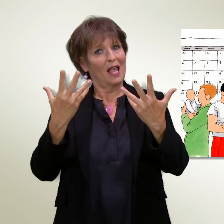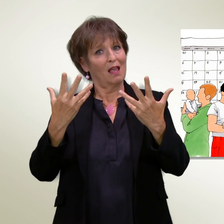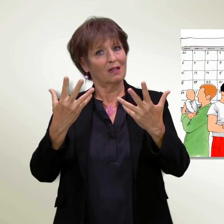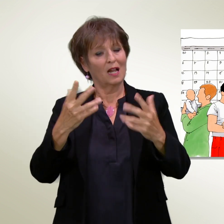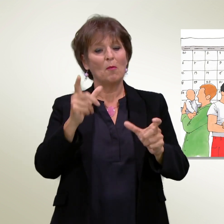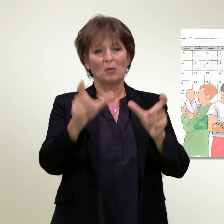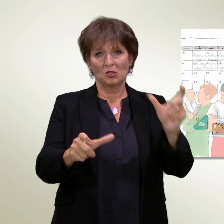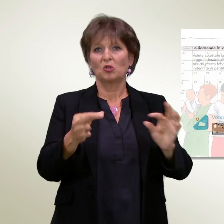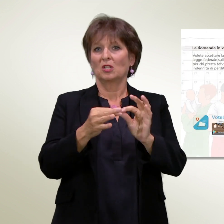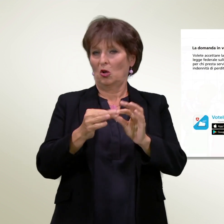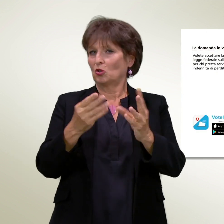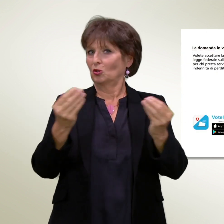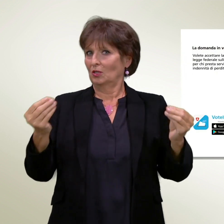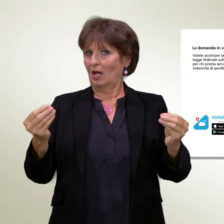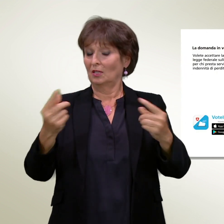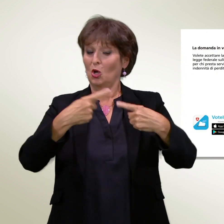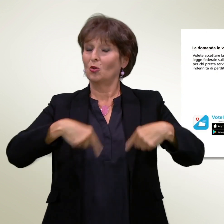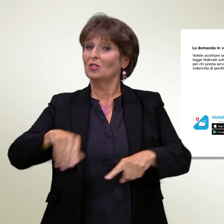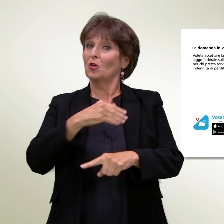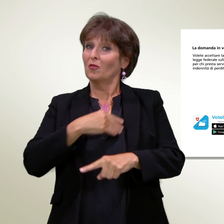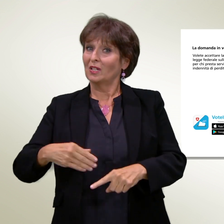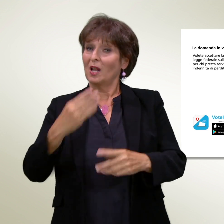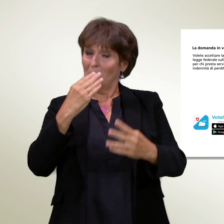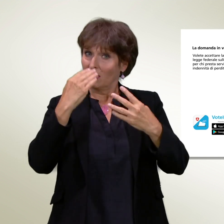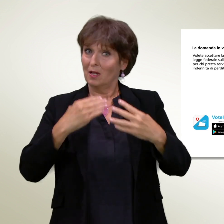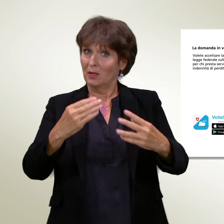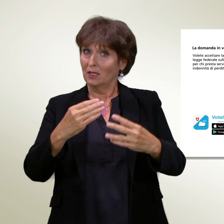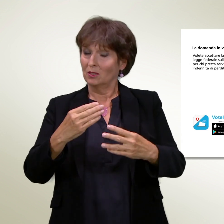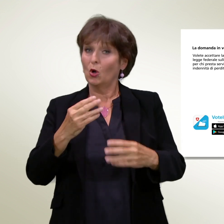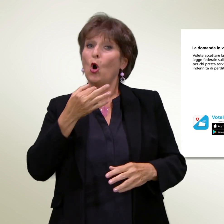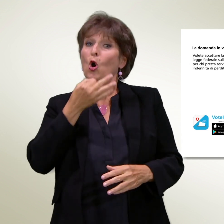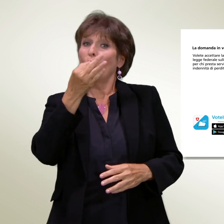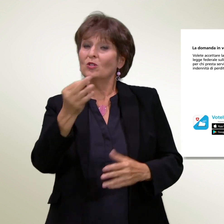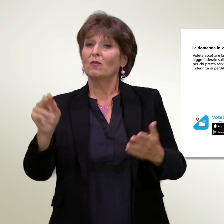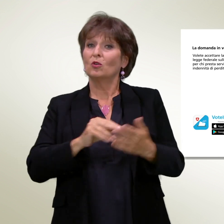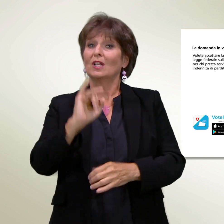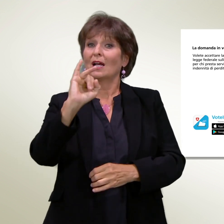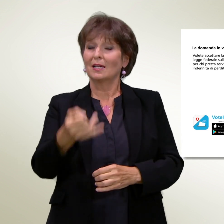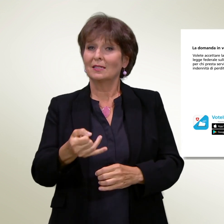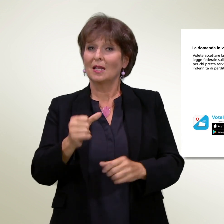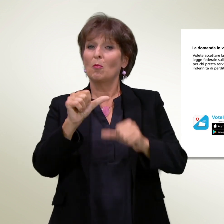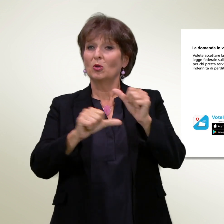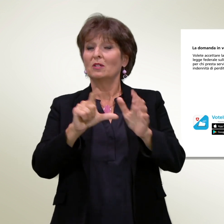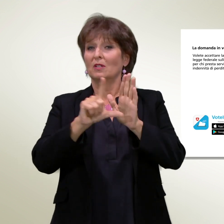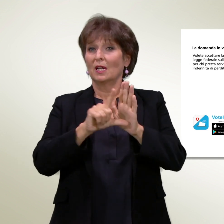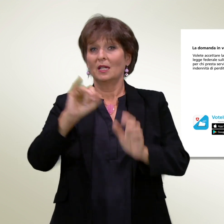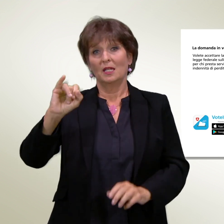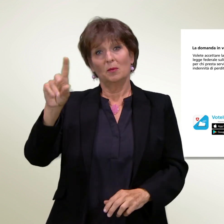queste ragioni, il Consiglio federale e il Parlamento raccomandano di accettare la modifica della legge sulle indennità di perdita di guadagno.